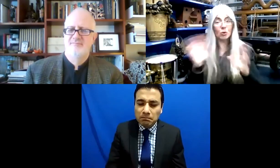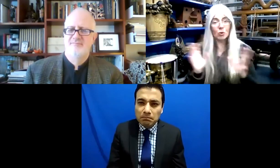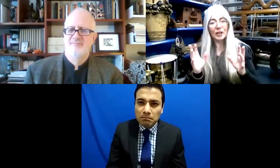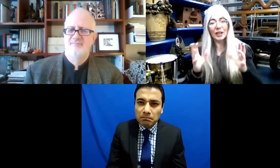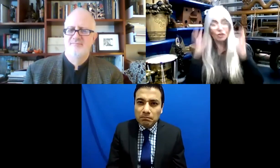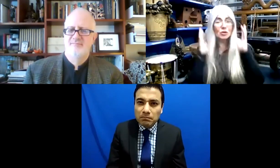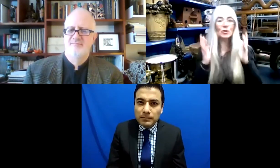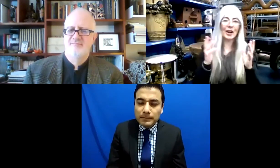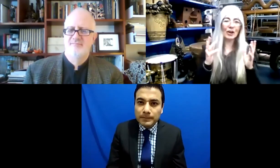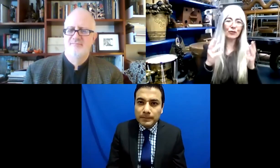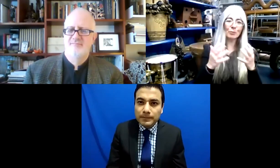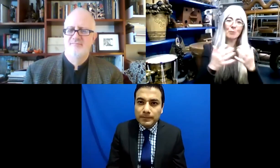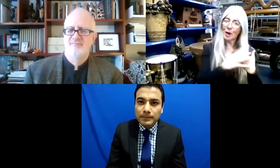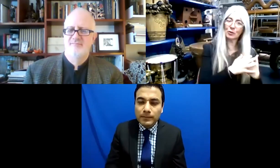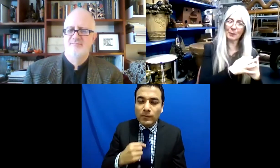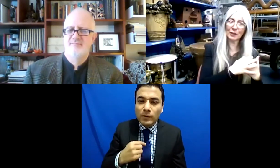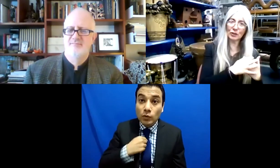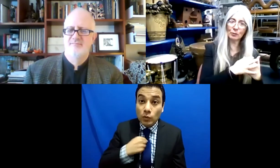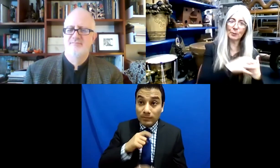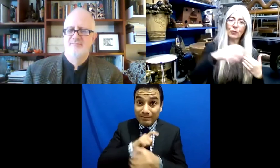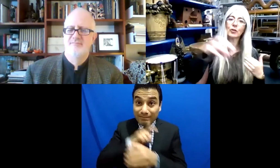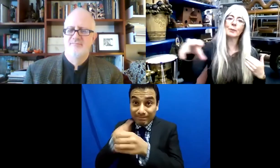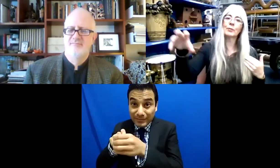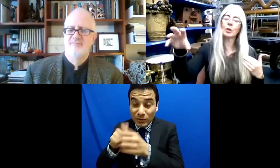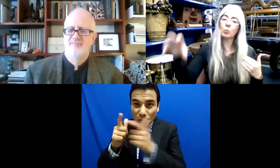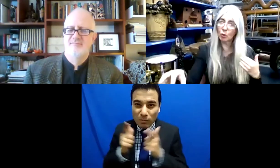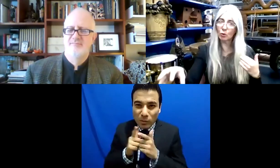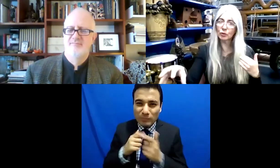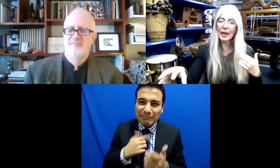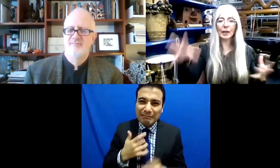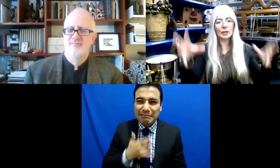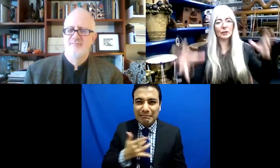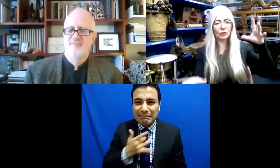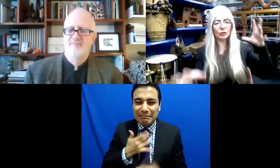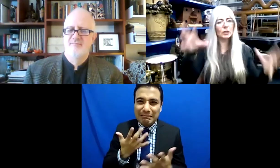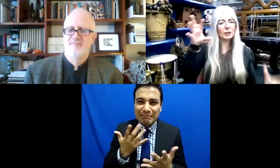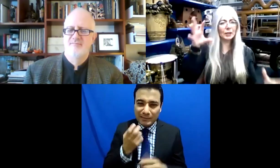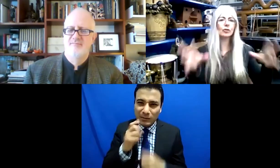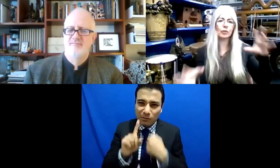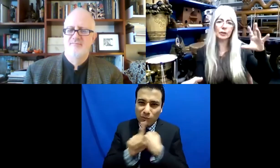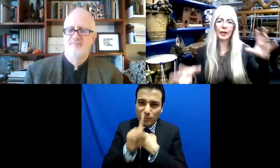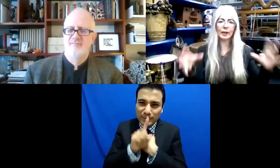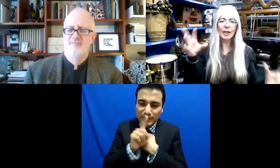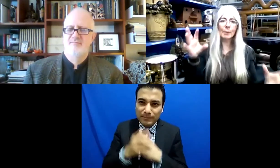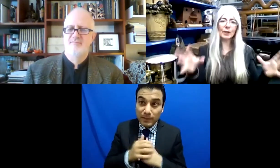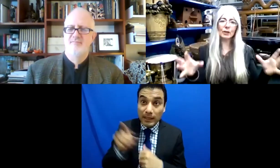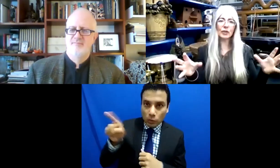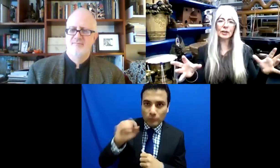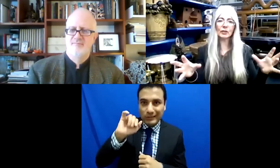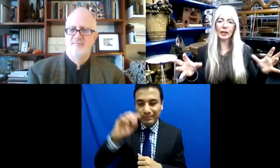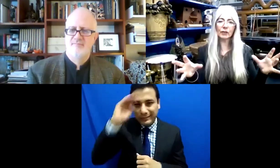solista, no quería ser parte de una orquesta. Entonces no había ningún problema desde mi perspectiva, pero para ellos sí. Y a